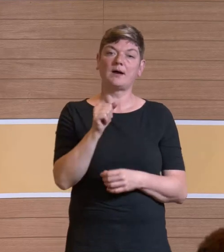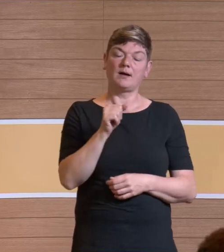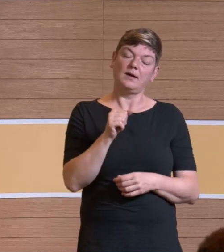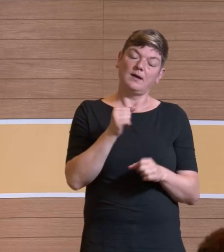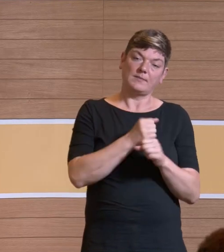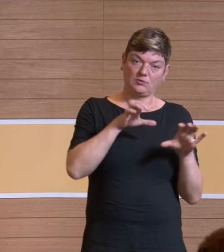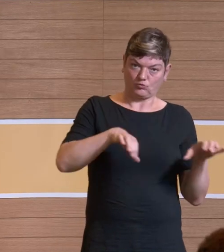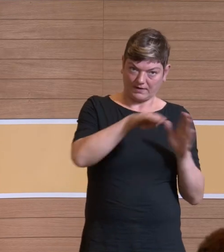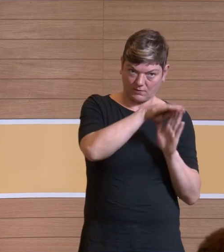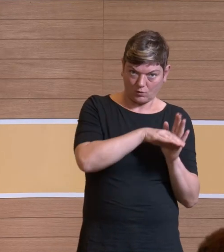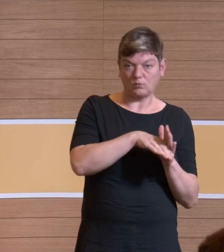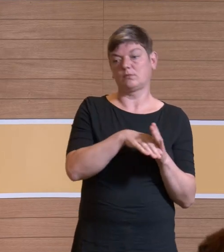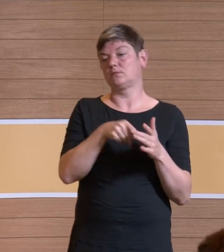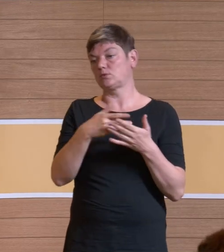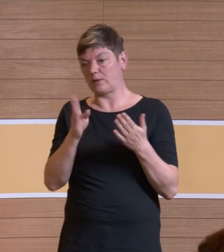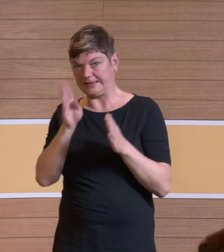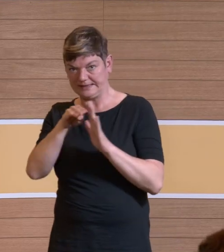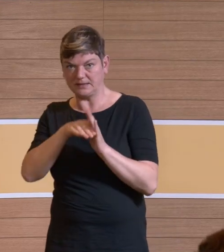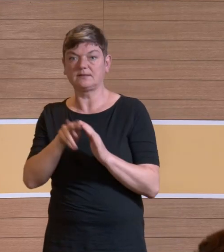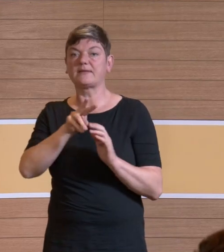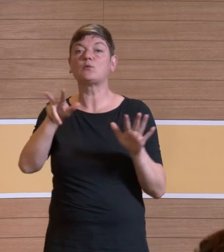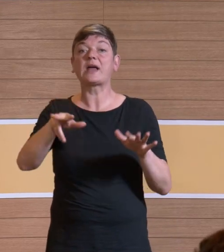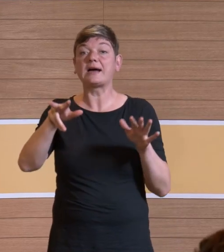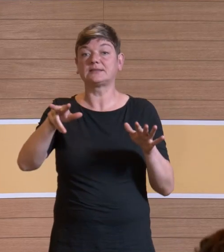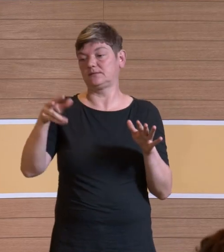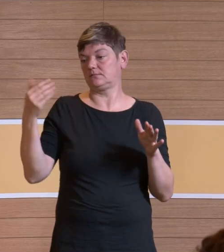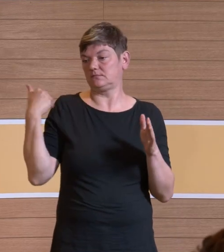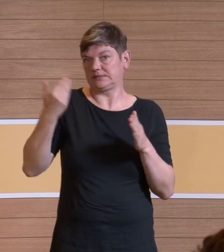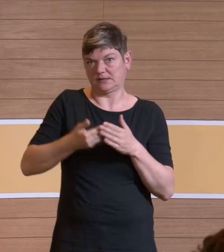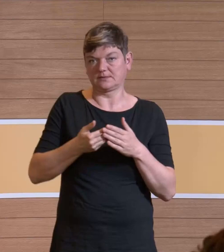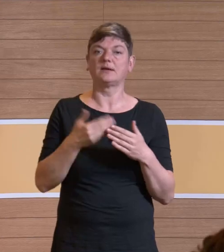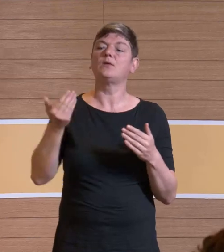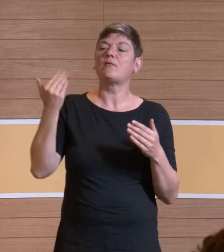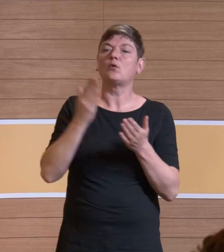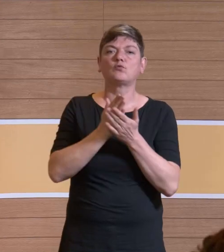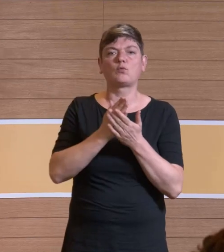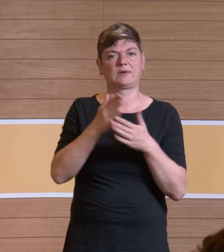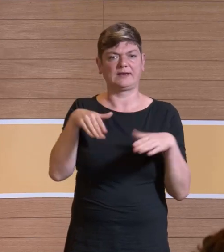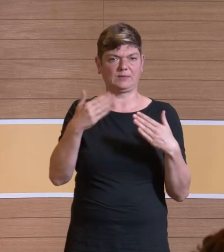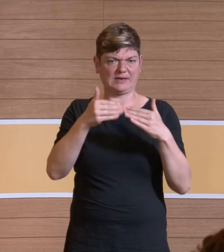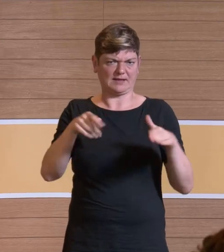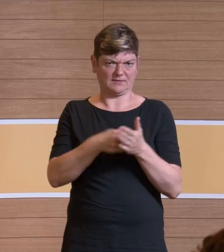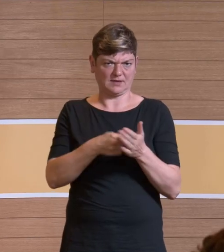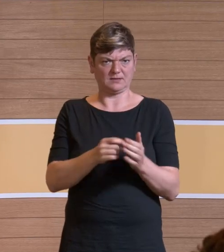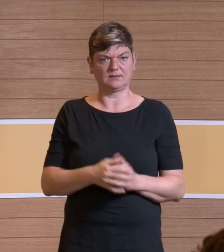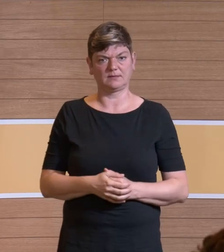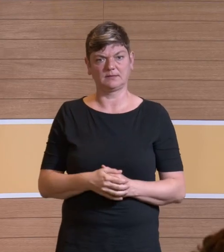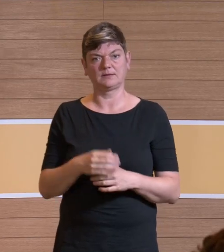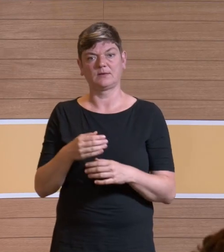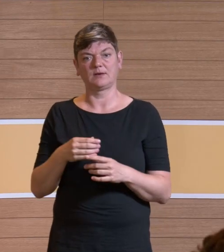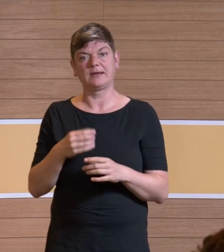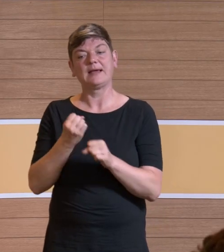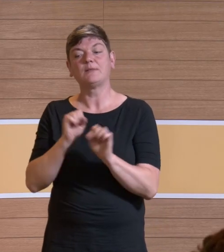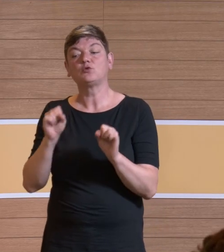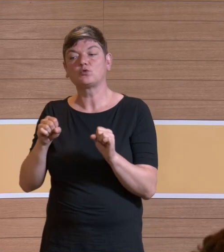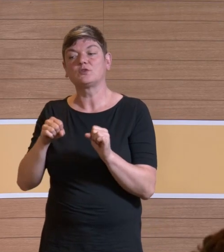Arbeitsstättenregel gibt es seit 2018 so konkret und vorher gab es das auch schon. Die Lärmvibration- und Arbeitsschutzverordnung ist hier nicht anwendbar. Nur noch mal zur